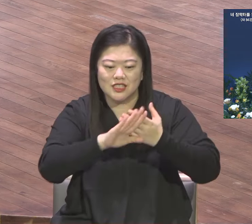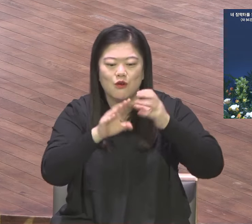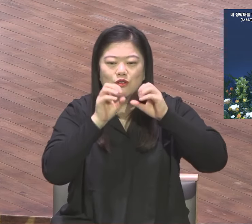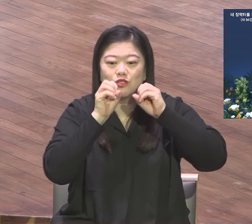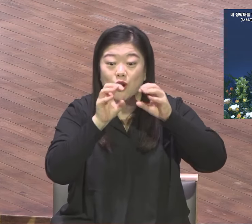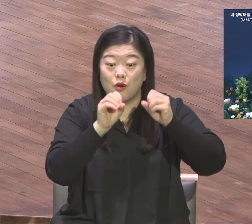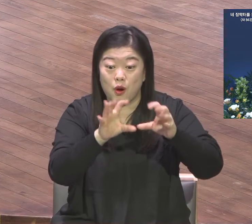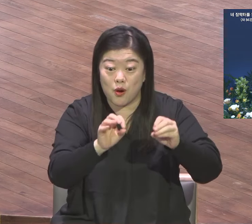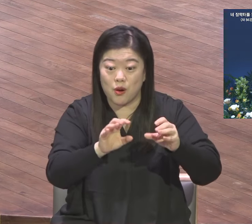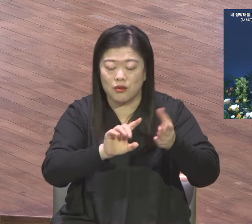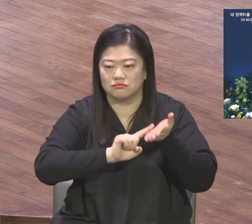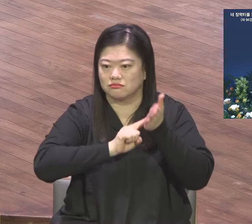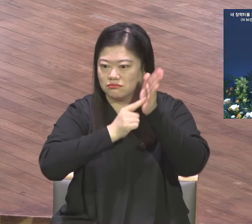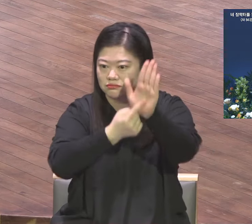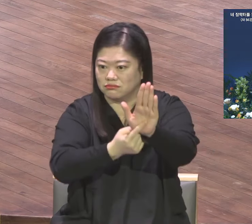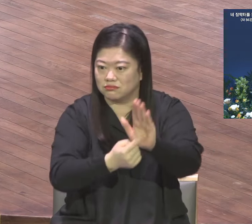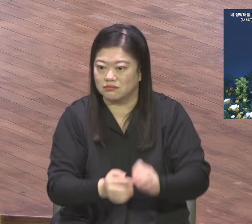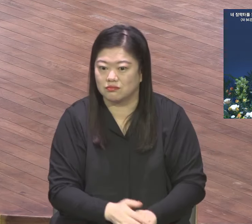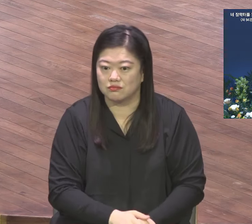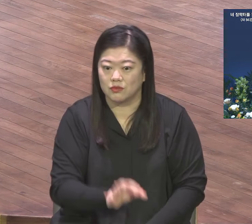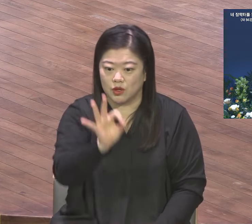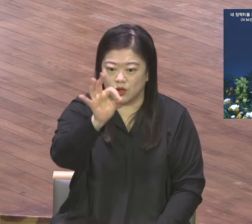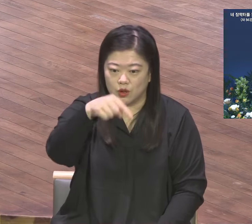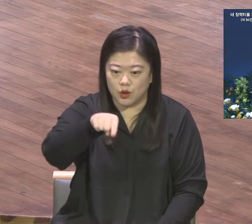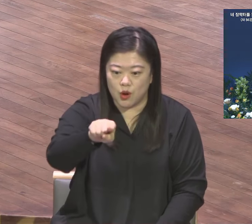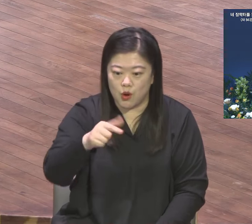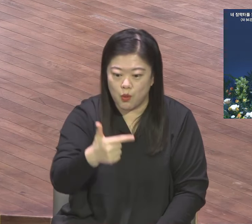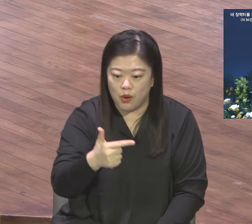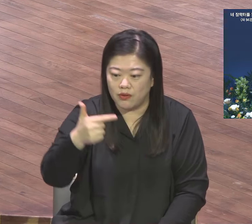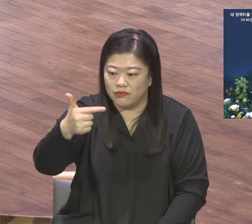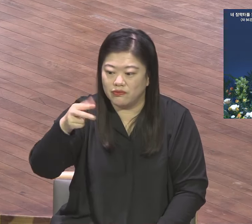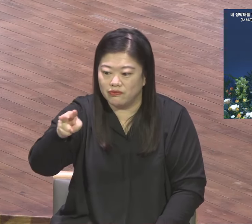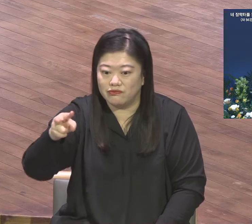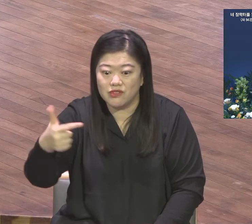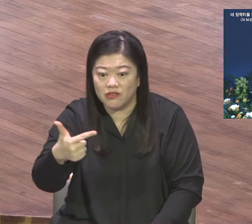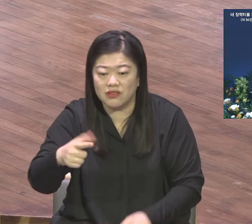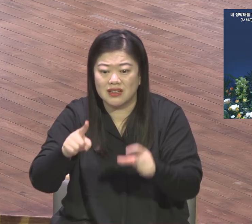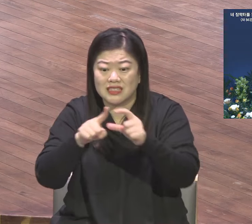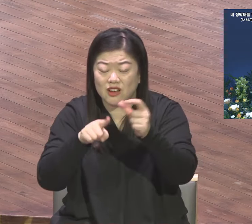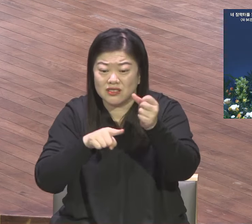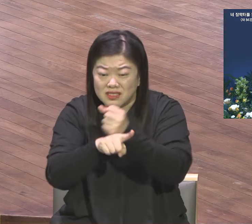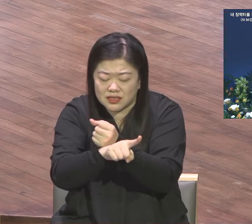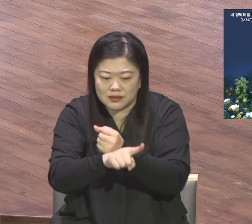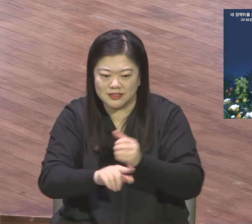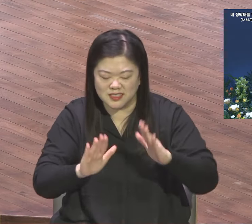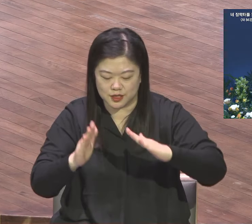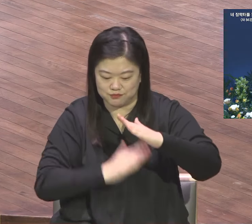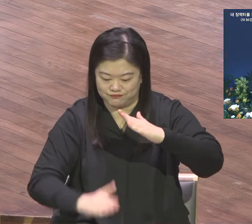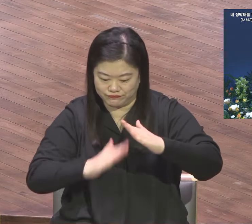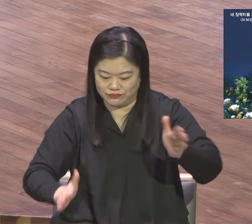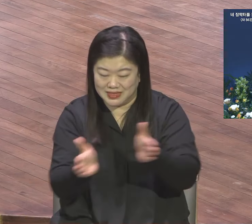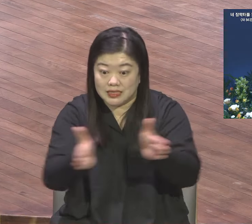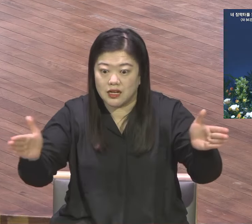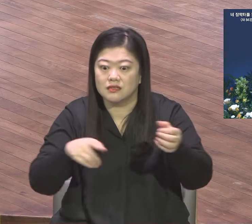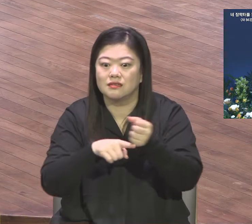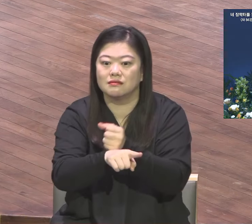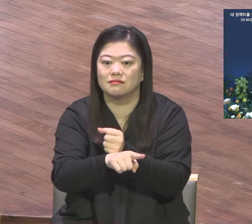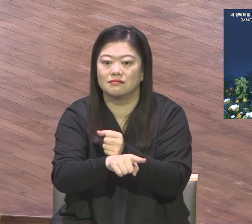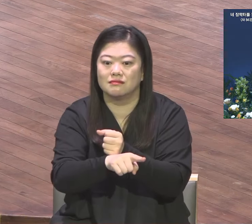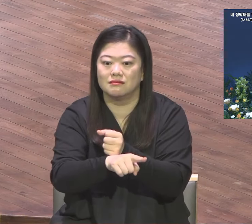포인트라는 그 뜻이죠. 출발점이란 출발점 출발. 출발의 개념이죠. 본당